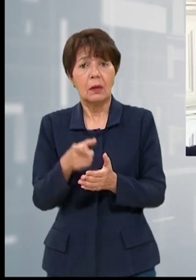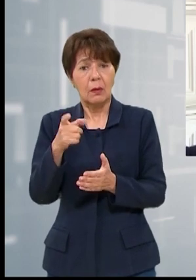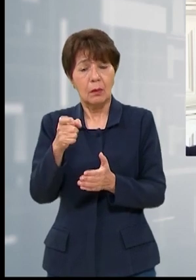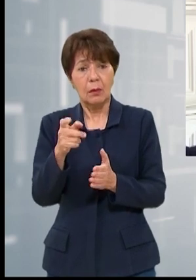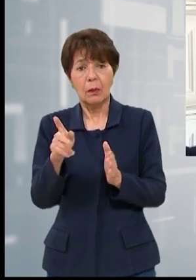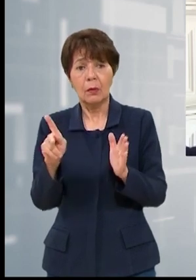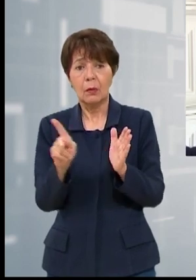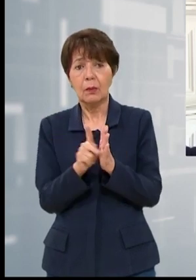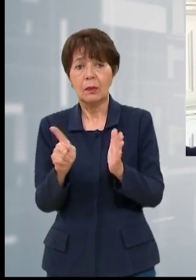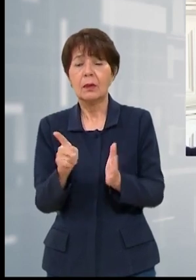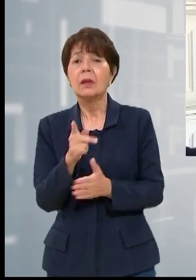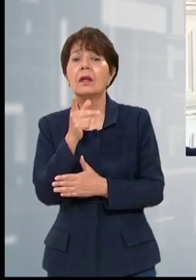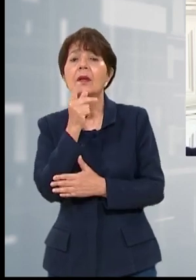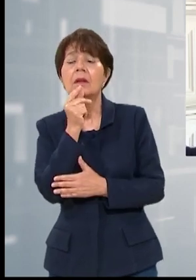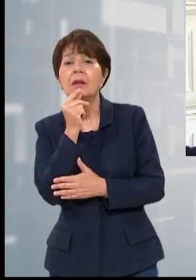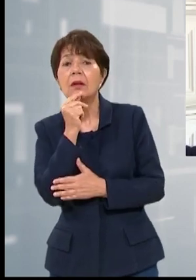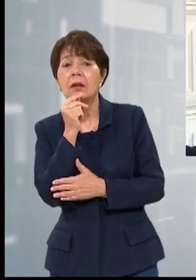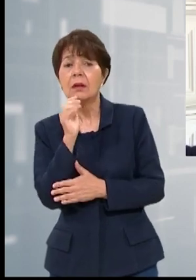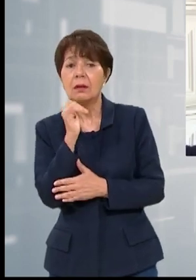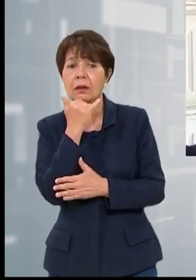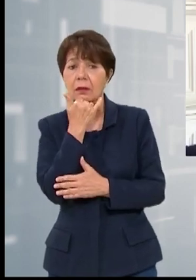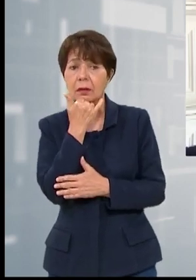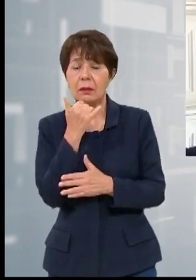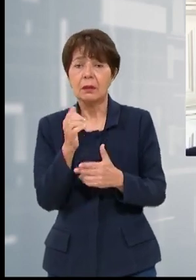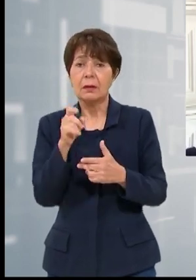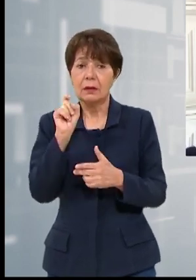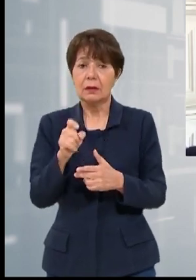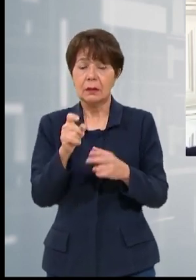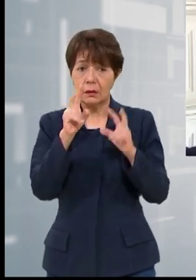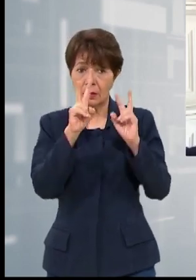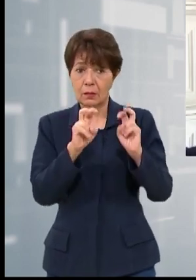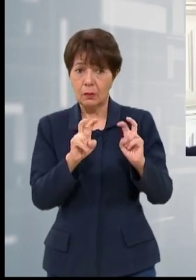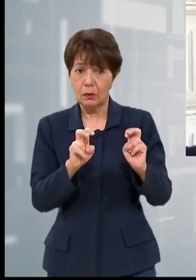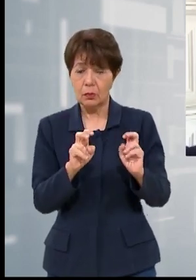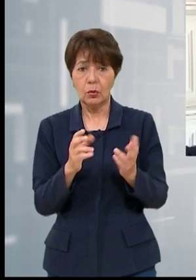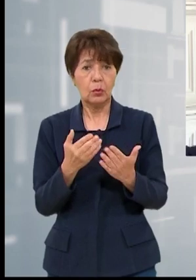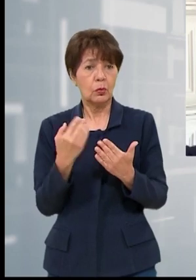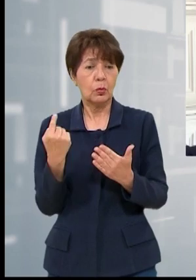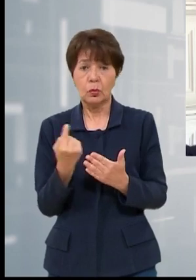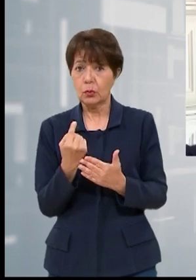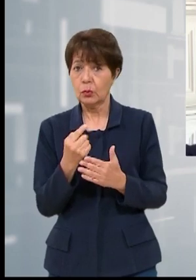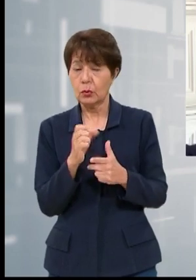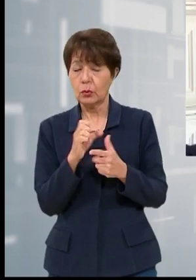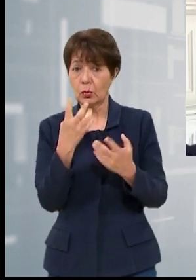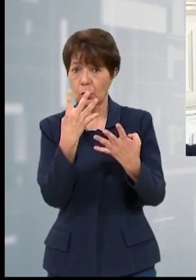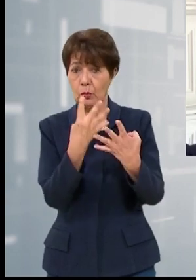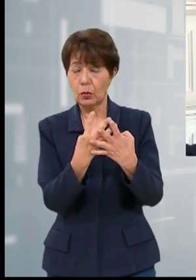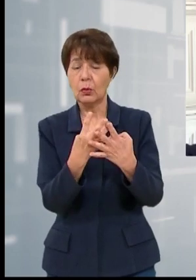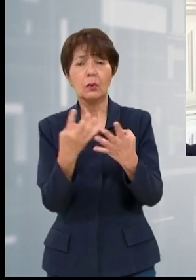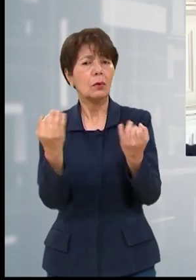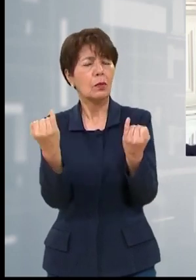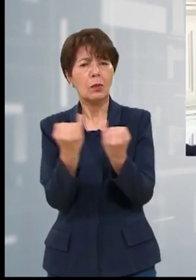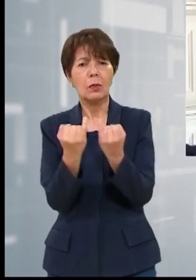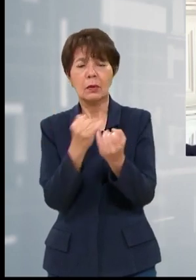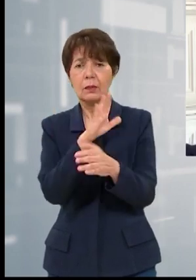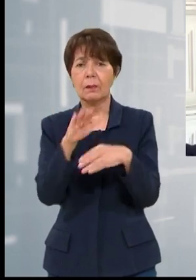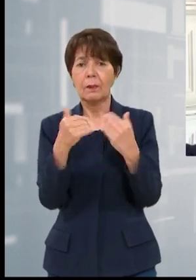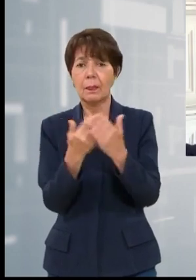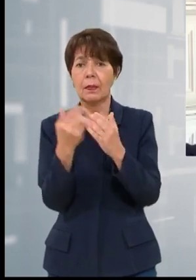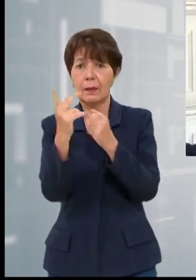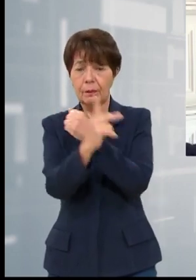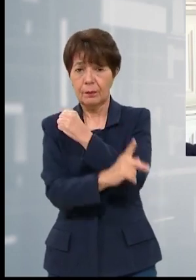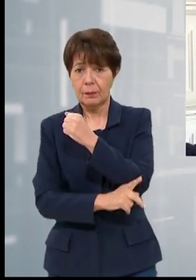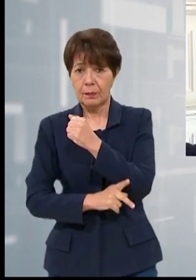entonces, ¿quién está cometiendo ese delito? Solo es de pensar, analizar quién lo está cometiendo, no solamente en los centros penales, sino que también en todo el país